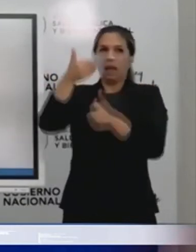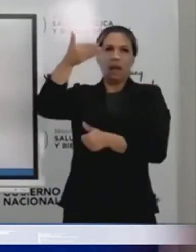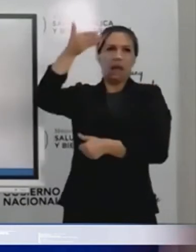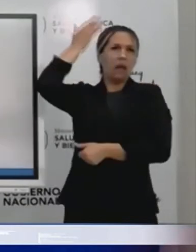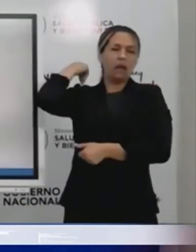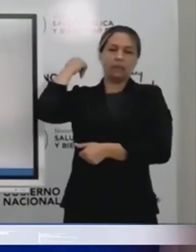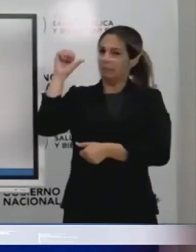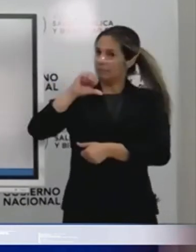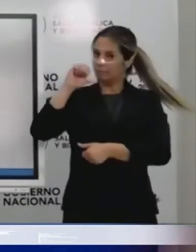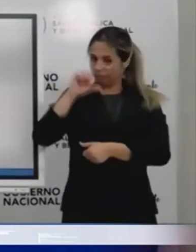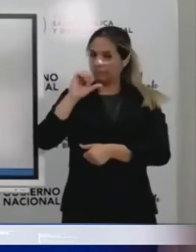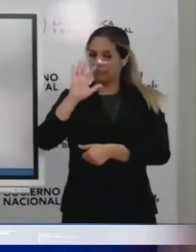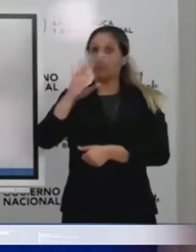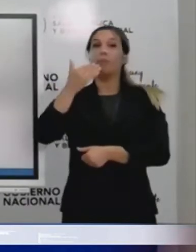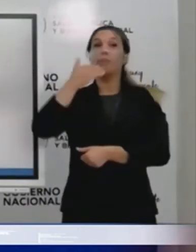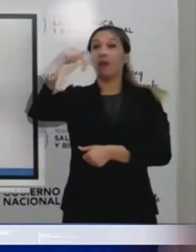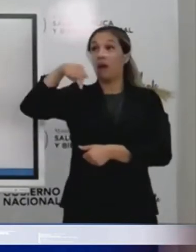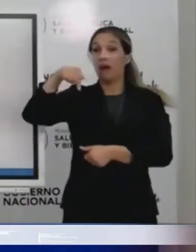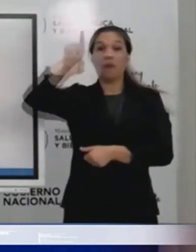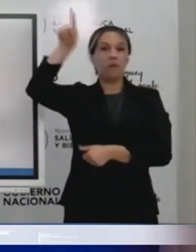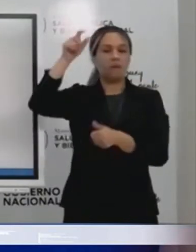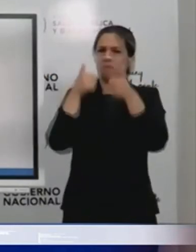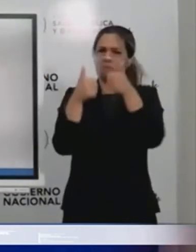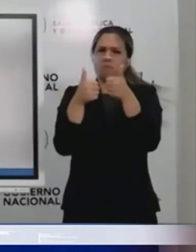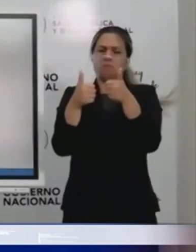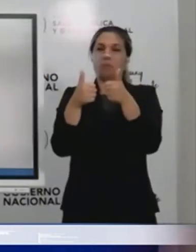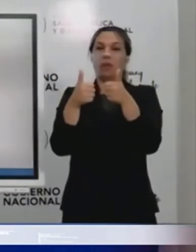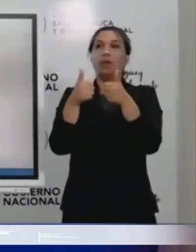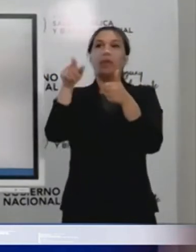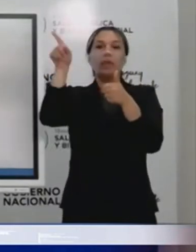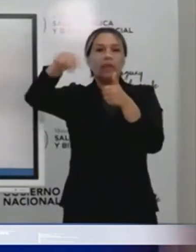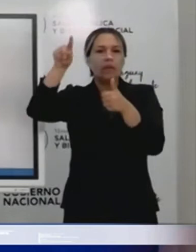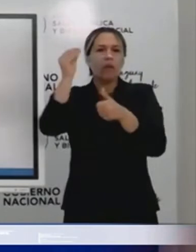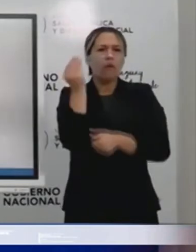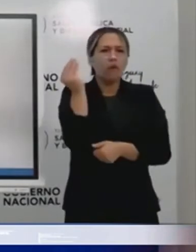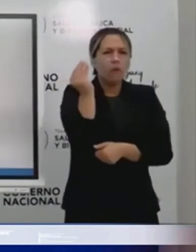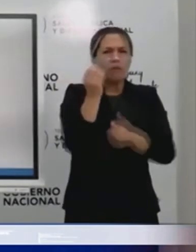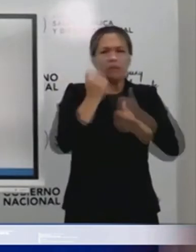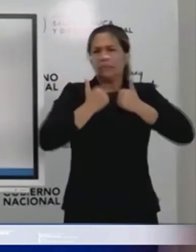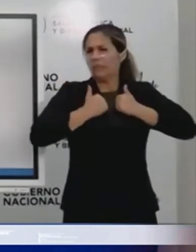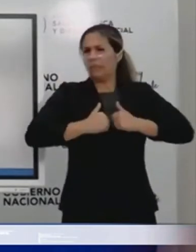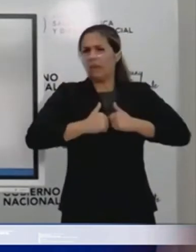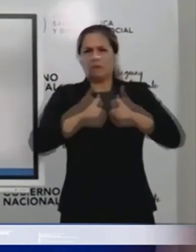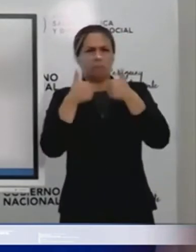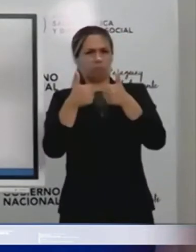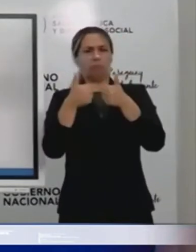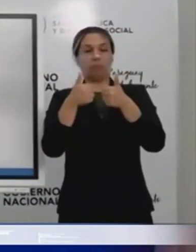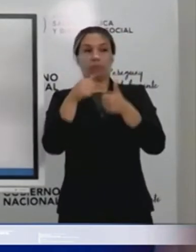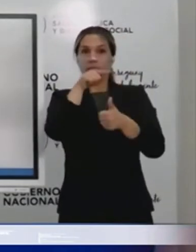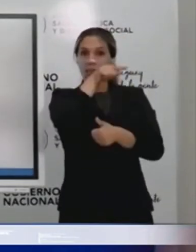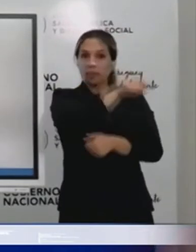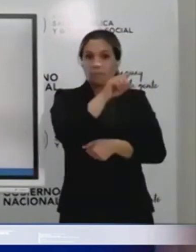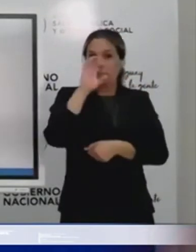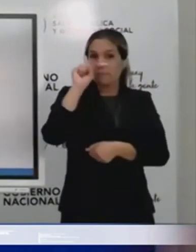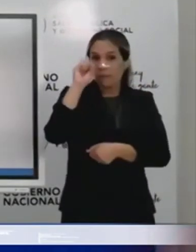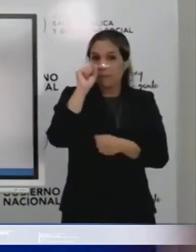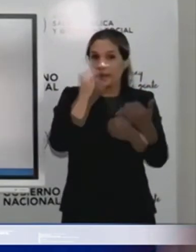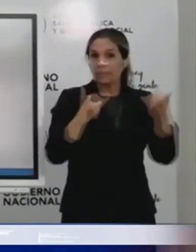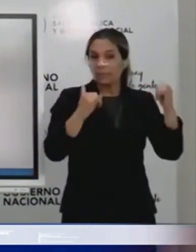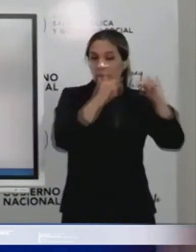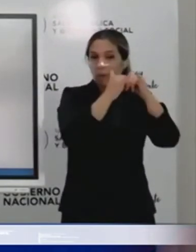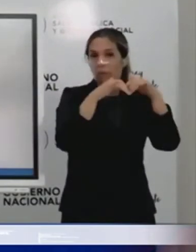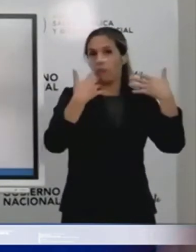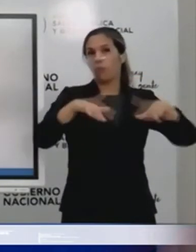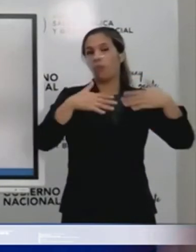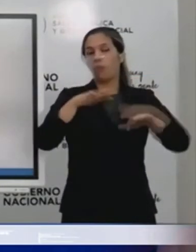Hay pocos casos, pero igual siguen habiendo casos. Ellos son jóvenes, son sanos. Pero su papá, ella es un adulto mayor. Yo sé que